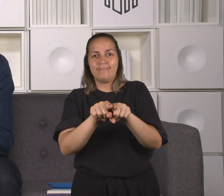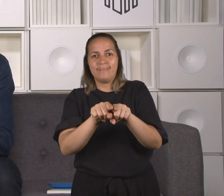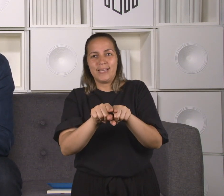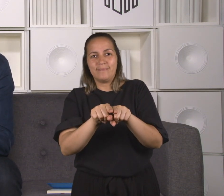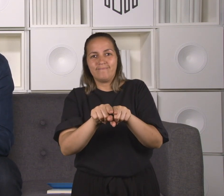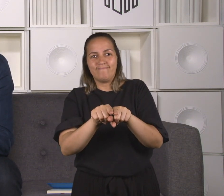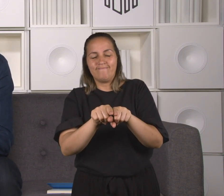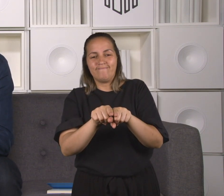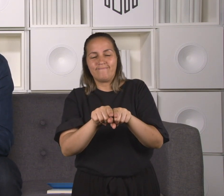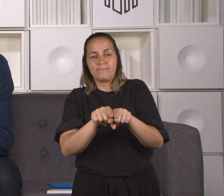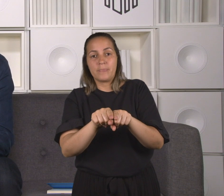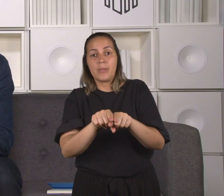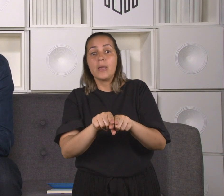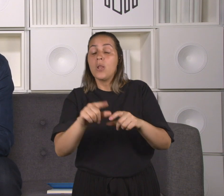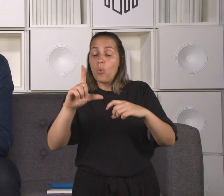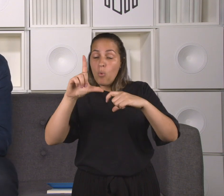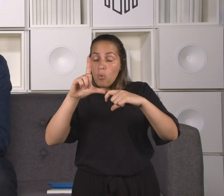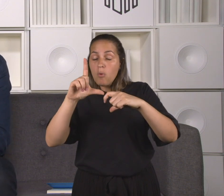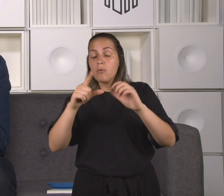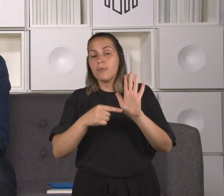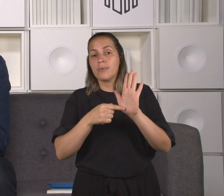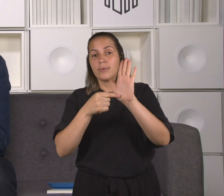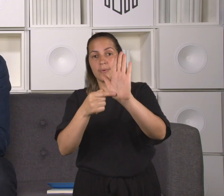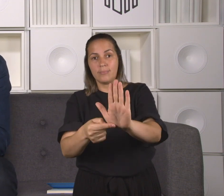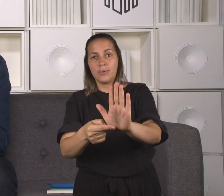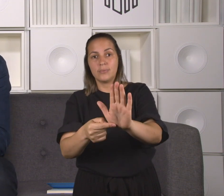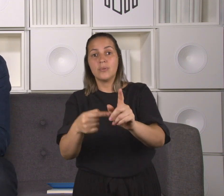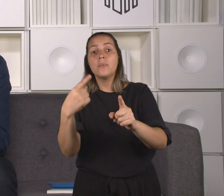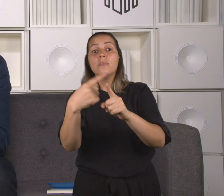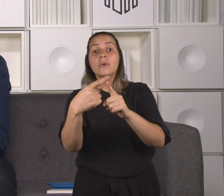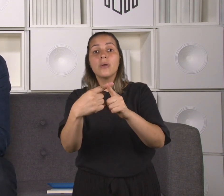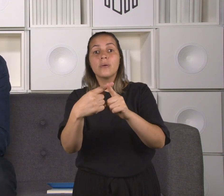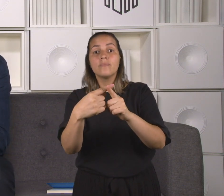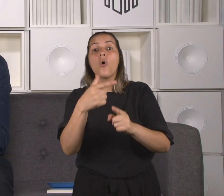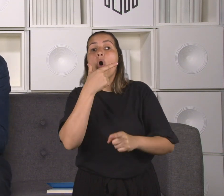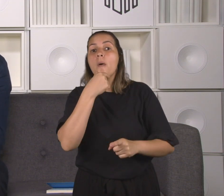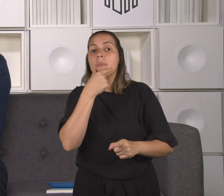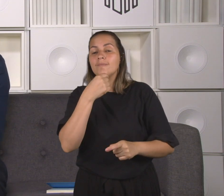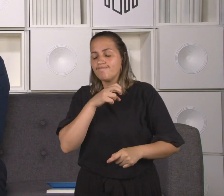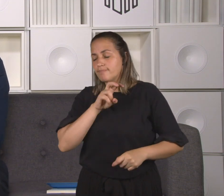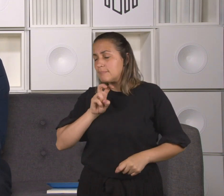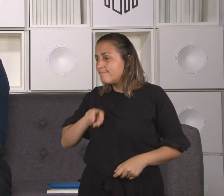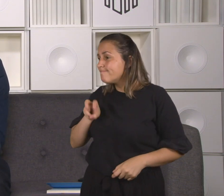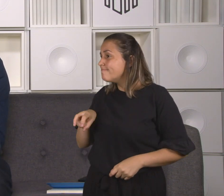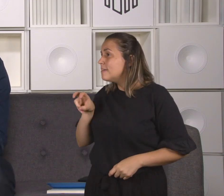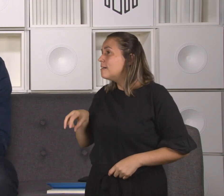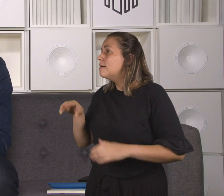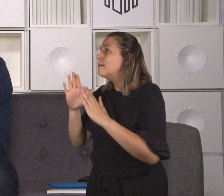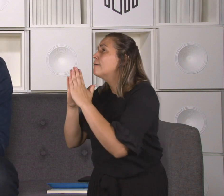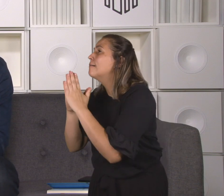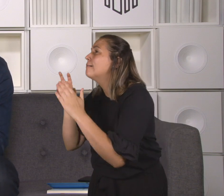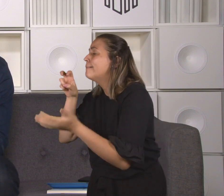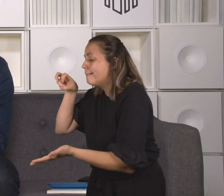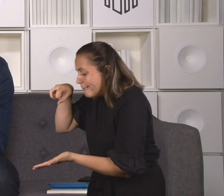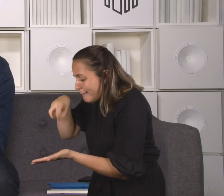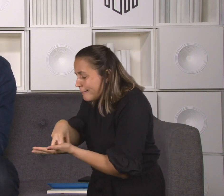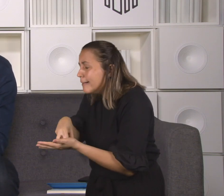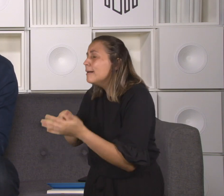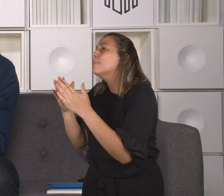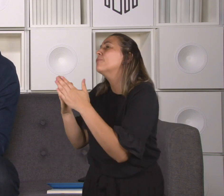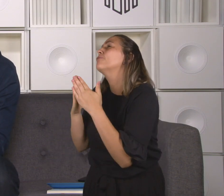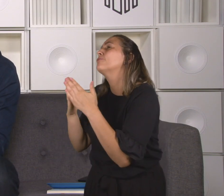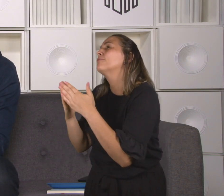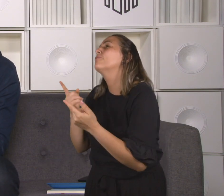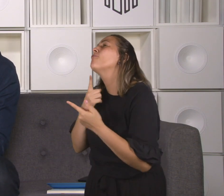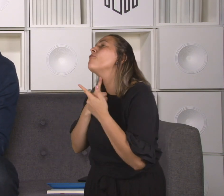prostra diante de Jesus, aquele homem tomado pela lepra se prostra diante de Jesus e diz se o senhor